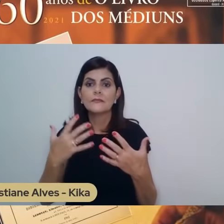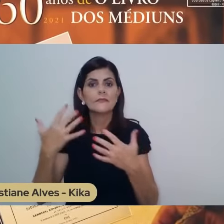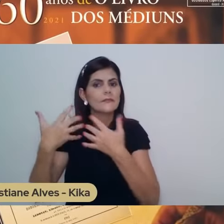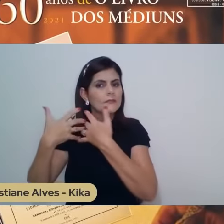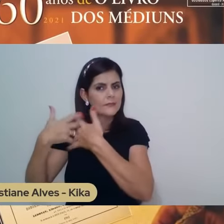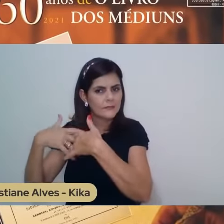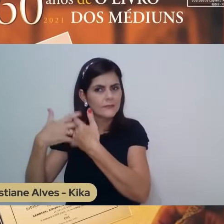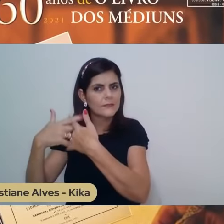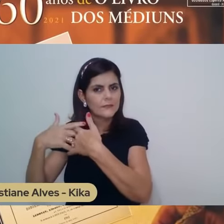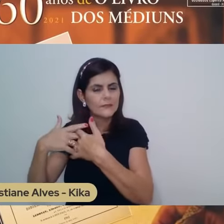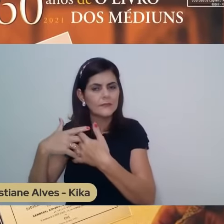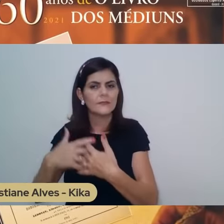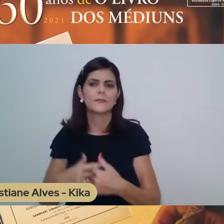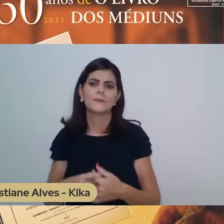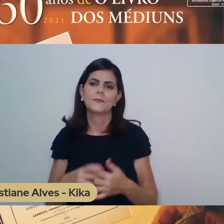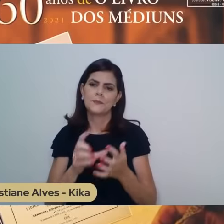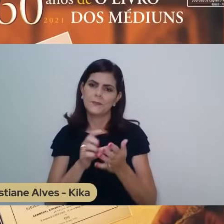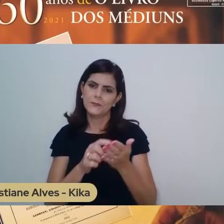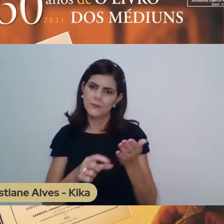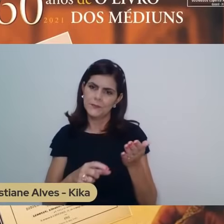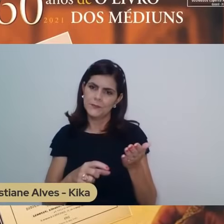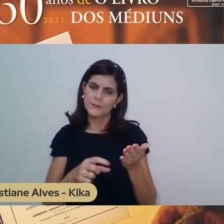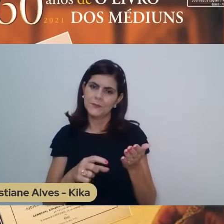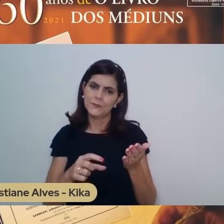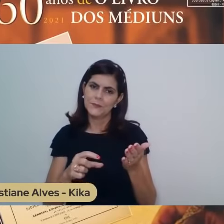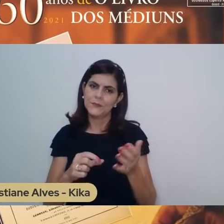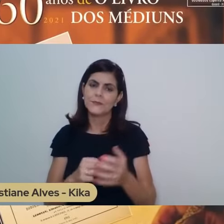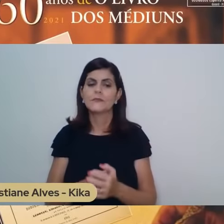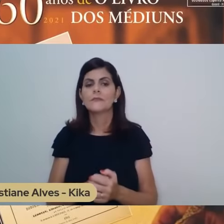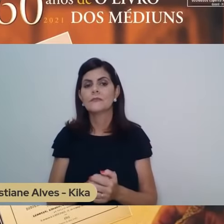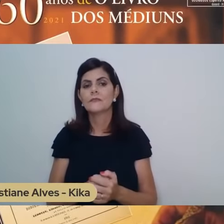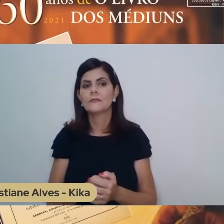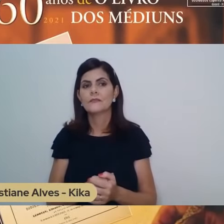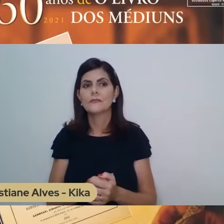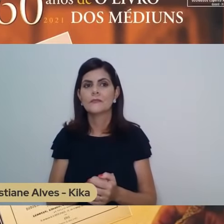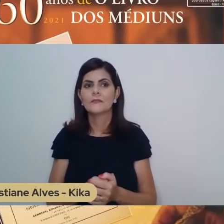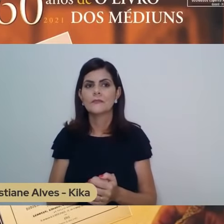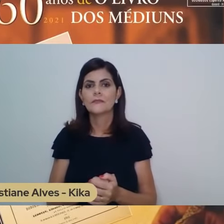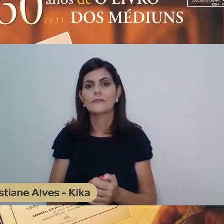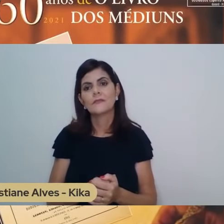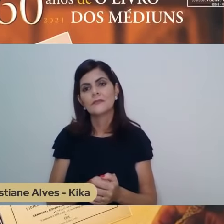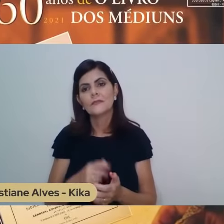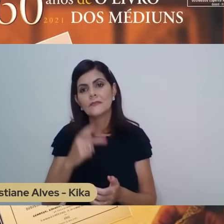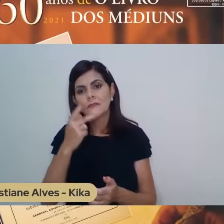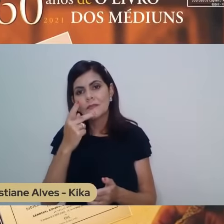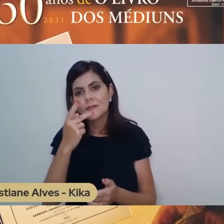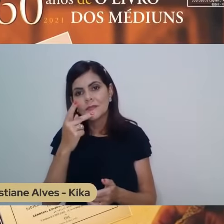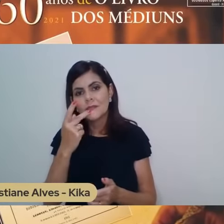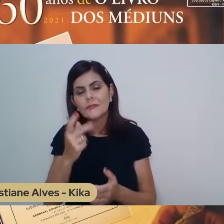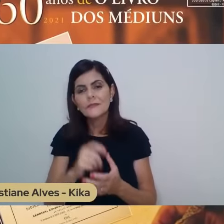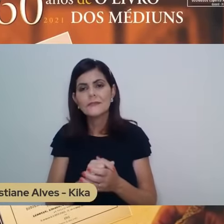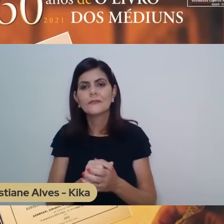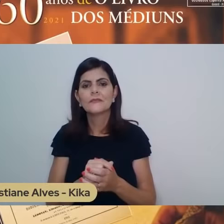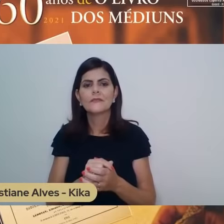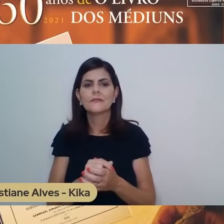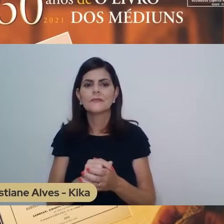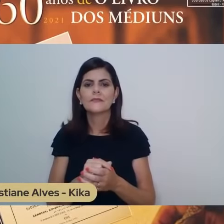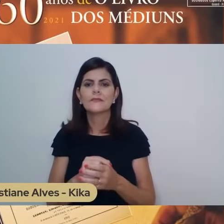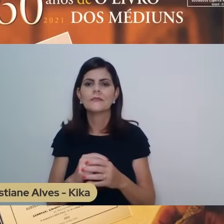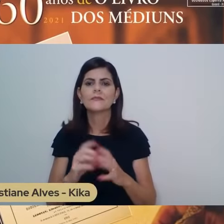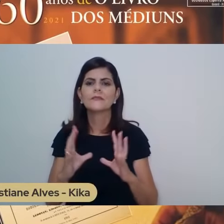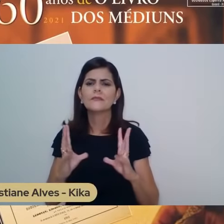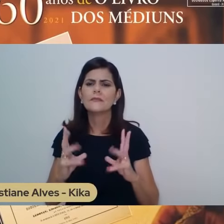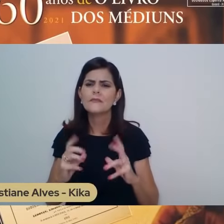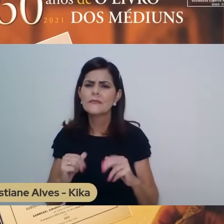ele segue dizendo feria, humilhava, injuriava todos os que não pensassem